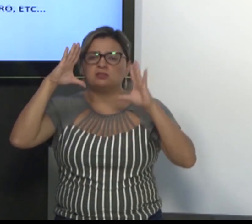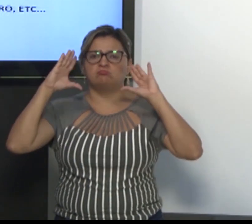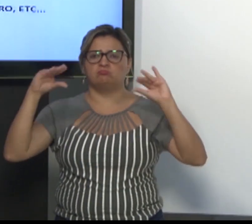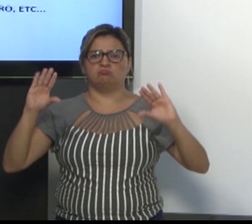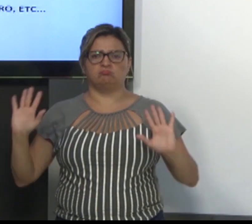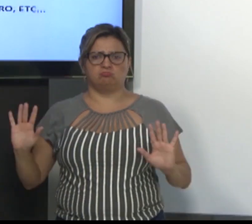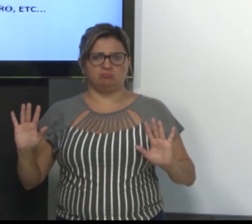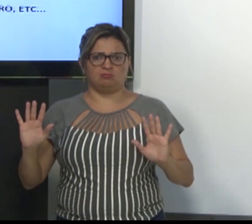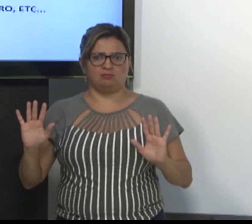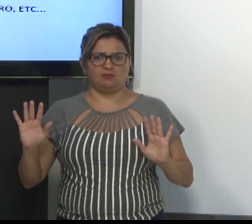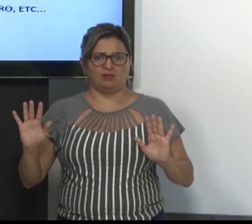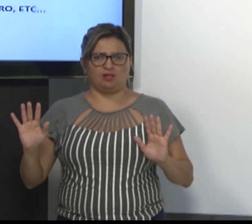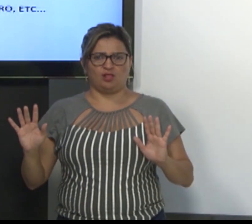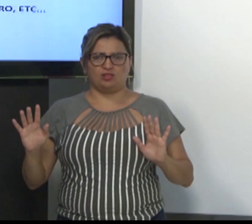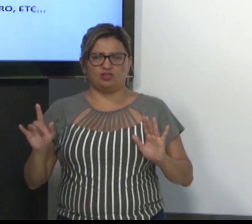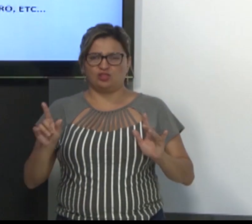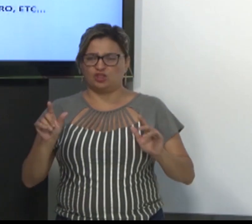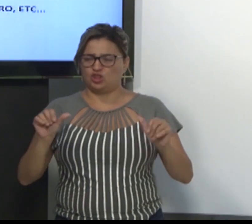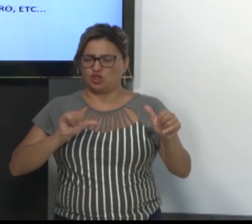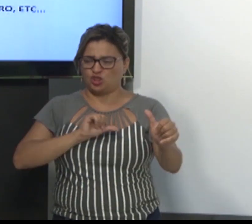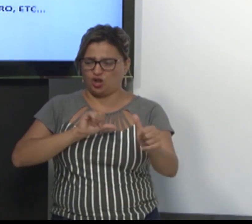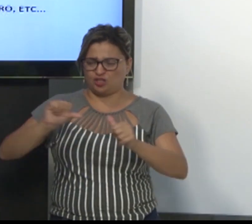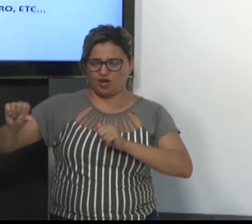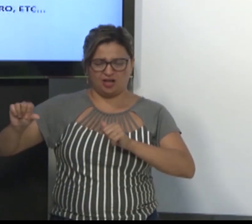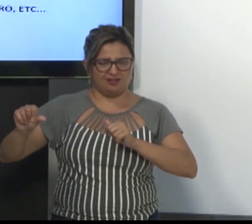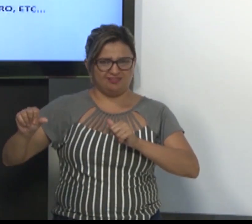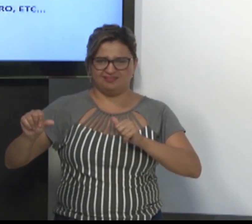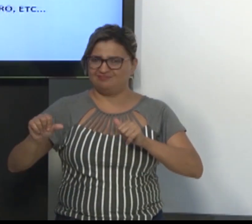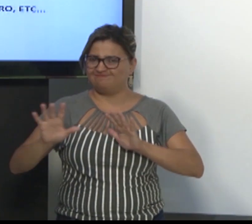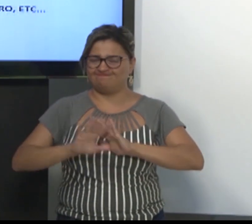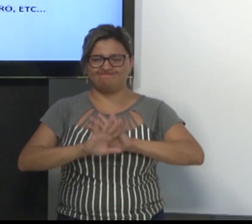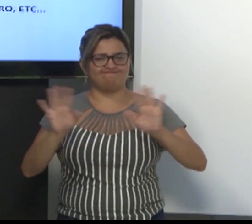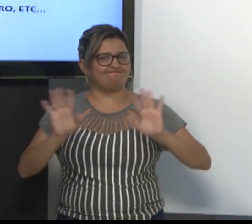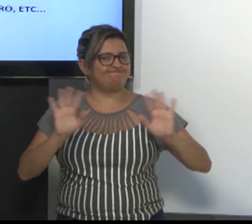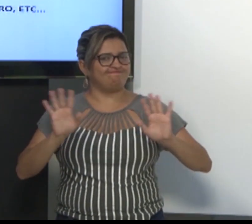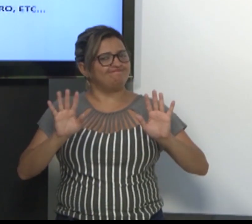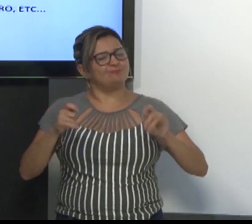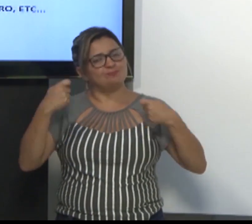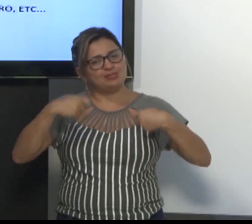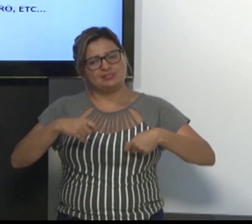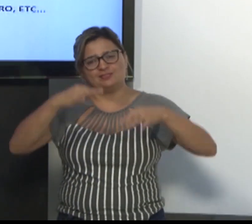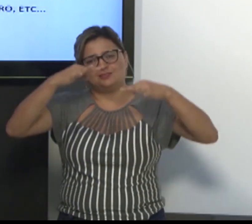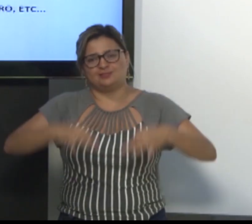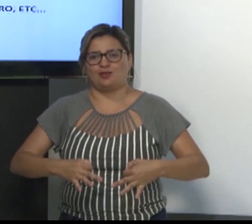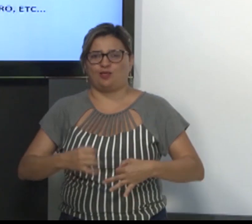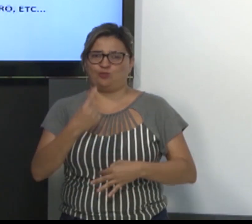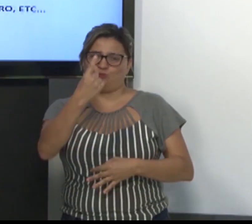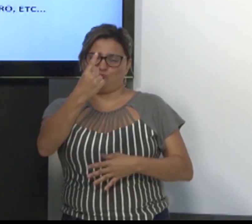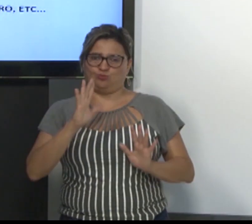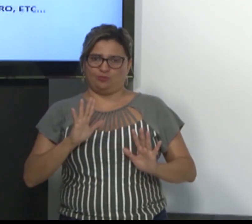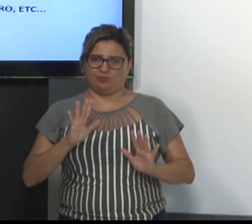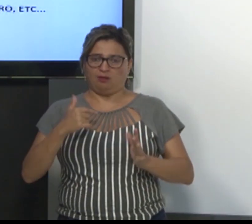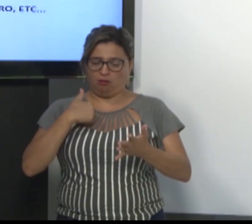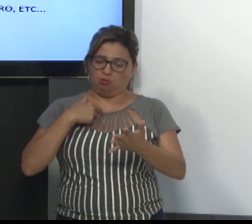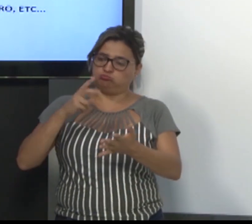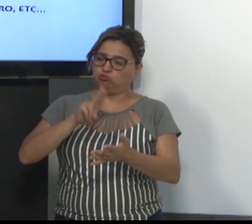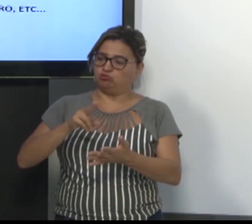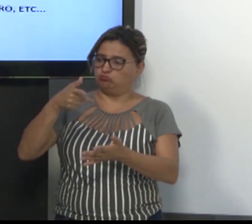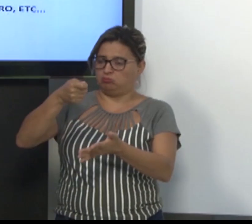essa troca de ficar usando mão direita, mão esquerda? Não. Você tem que perceber qual a sua mão de dominância,